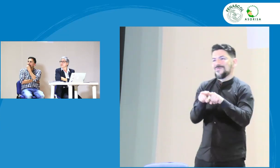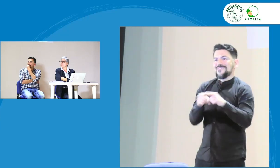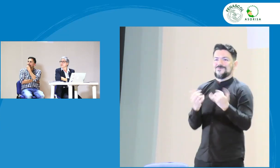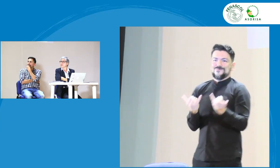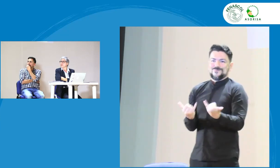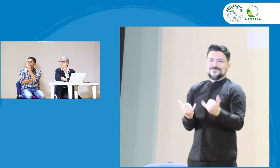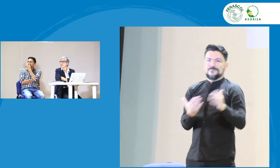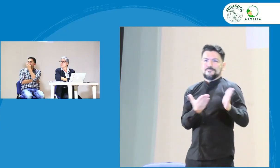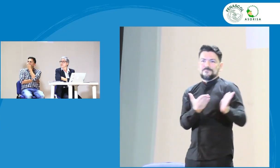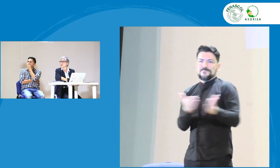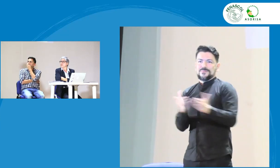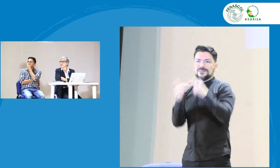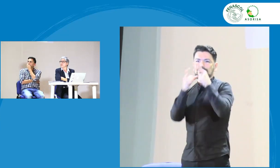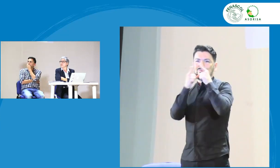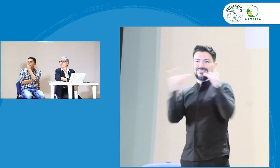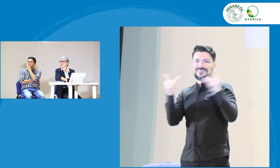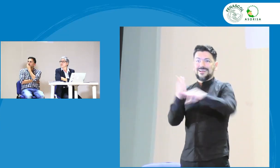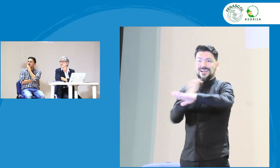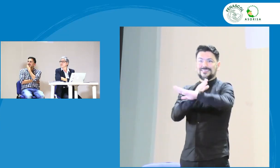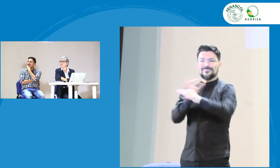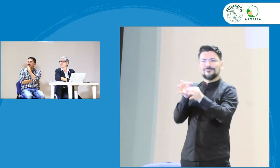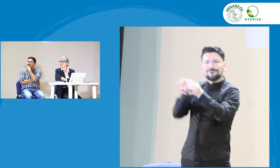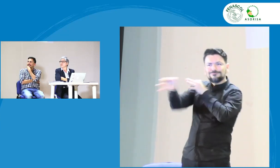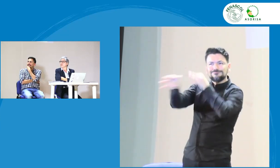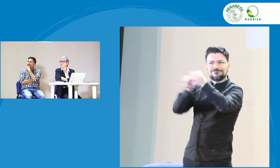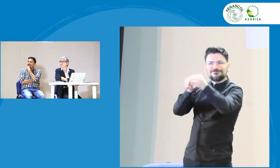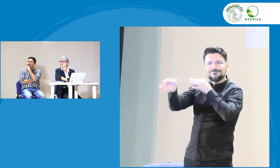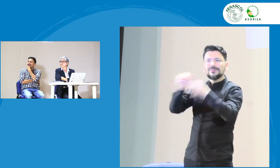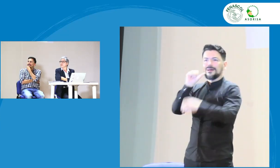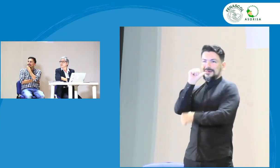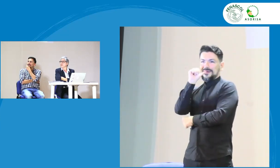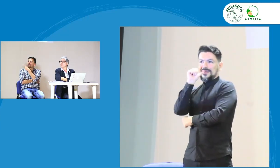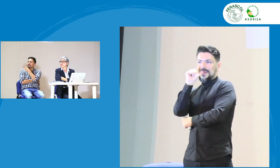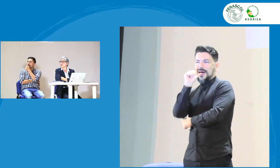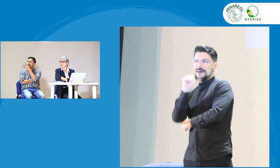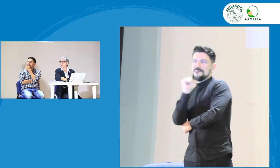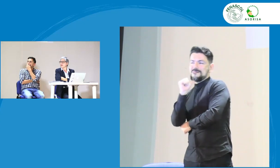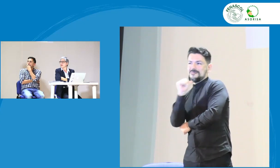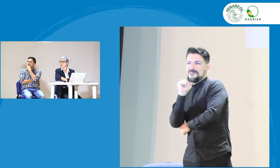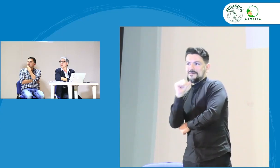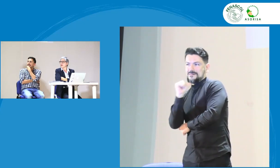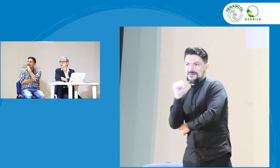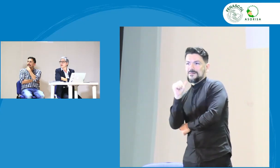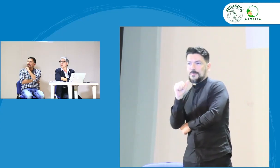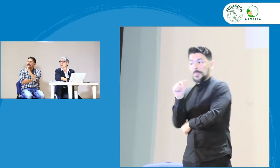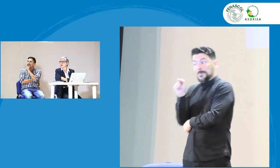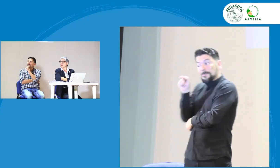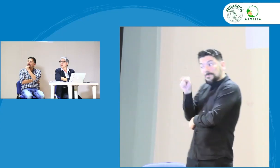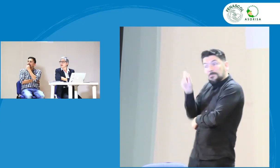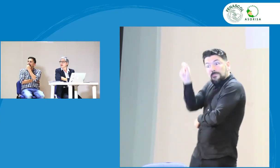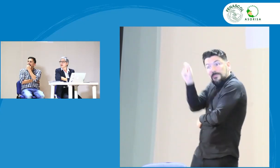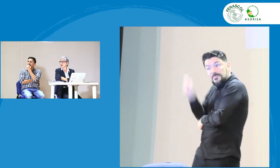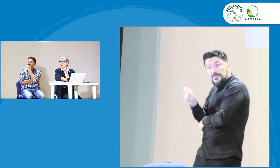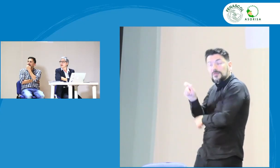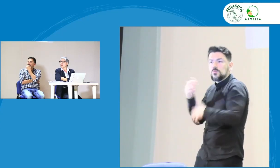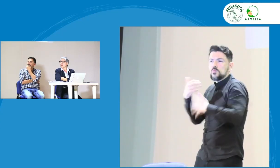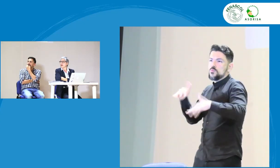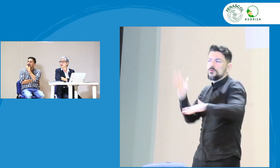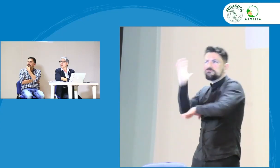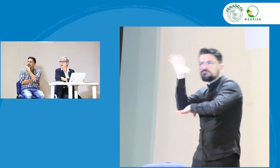Todo esto está ligado y relacionado a la planeación lingüística. Lo que ya vimos, lo que nos explicó María Luz,